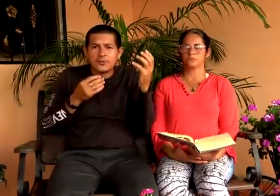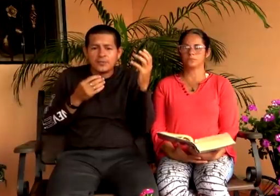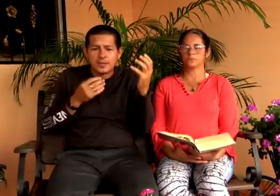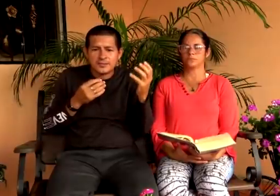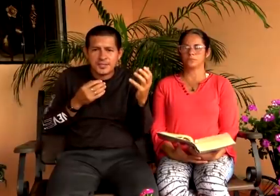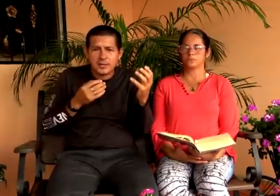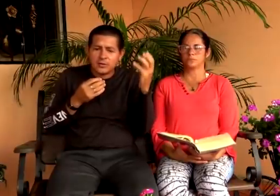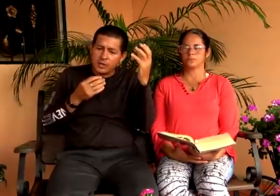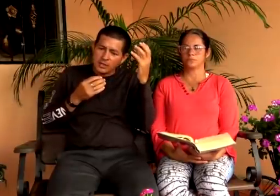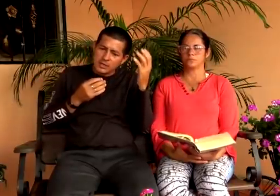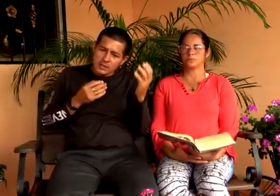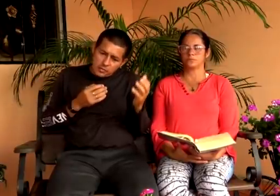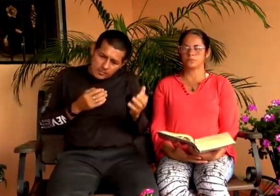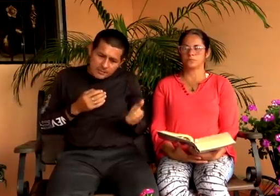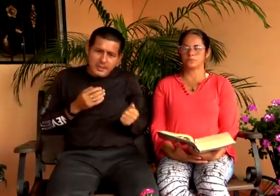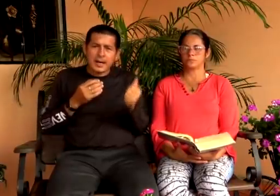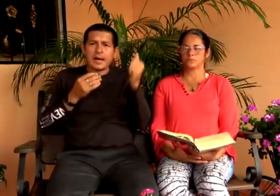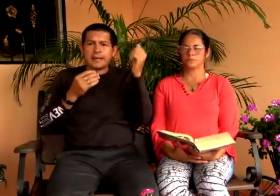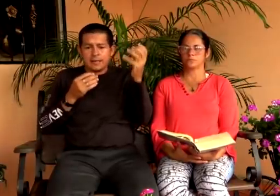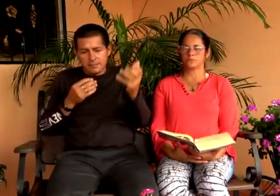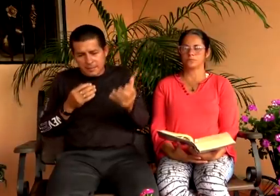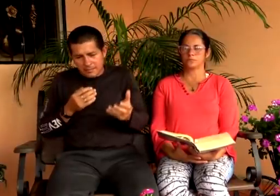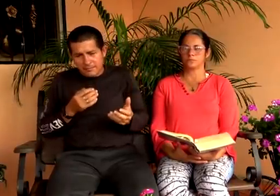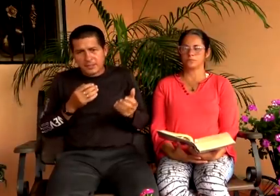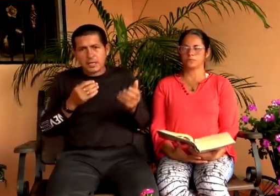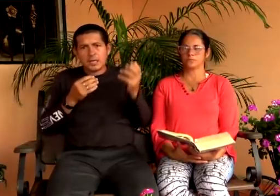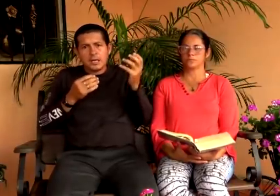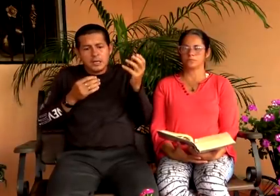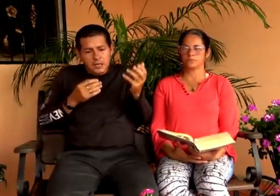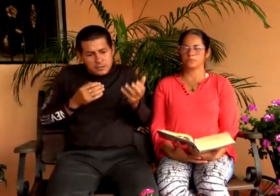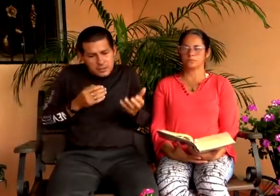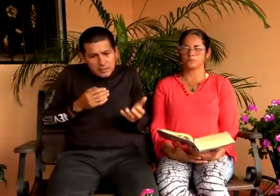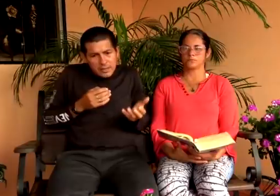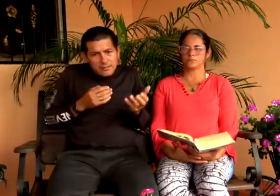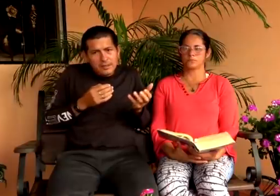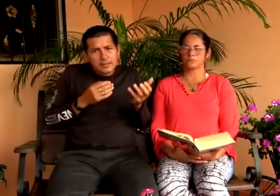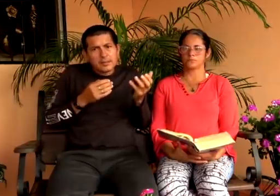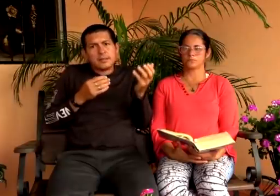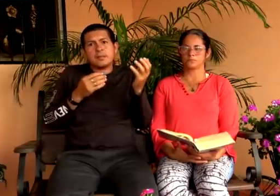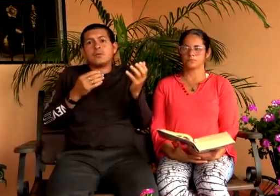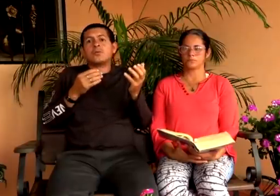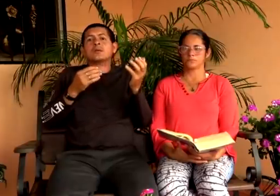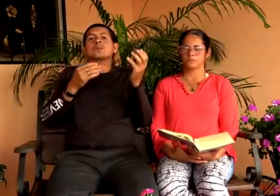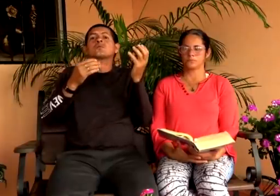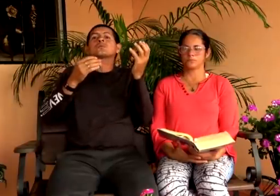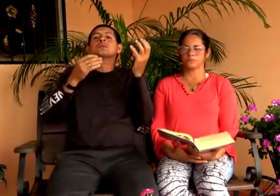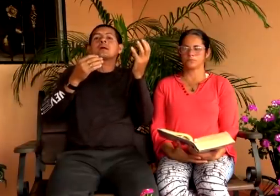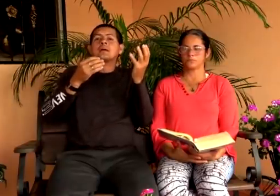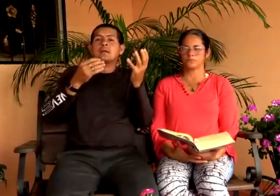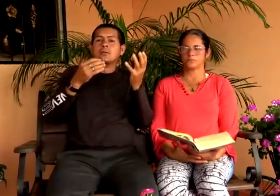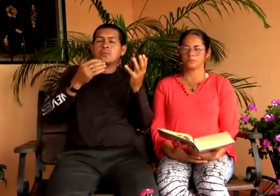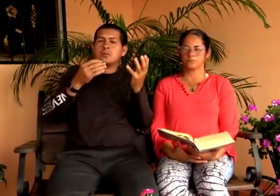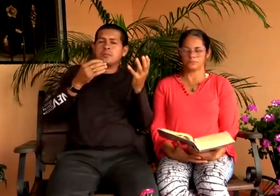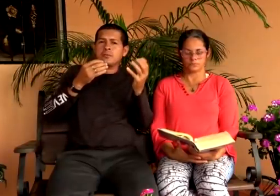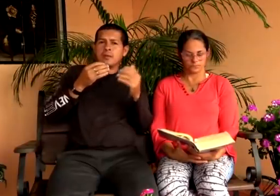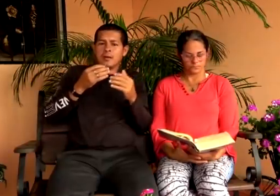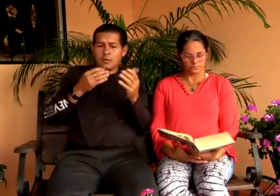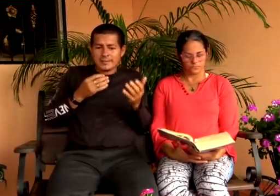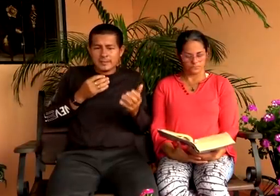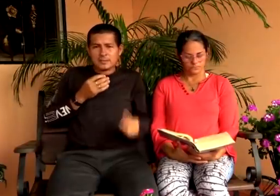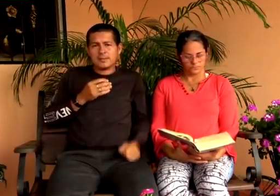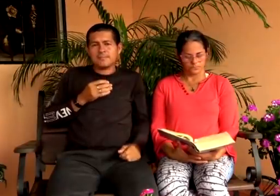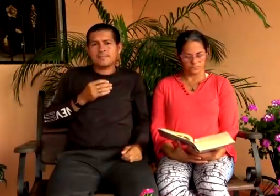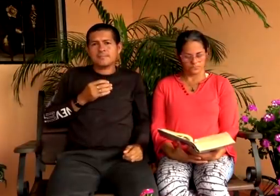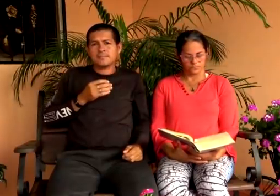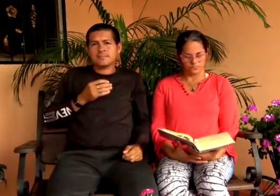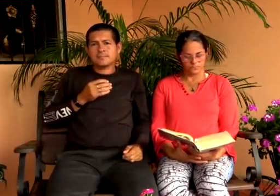bajado del cielo. Quien coma mi carne y beba mi sangre tendrá vida eterna. Yo lo resucitaré en el último día.